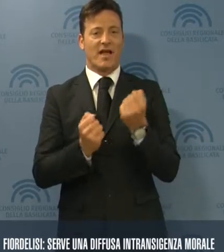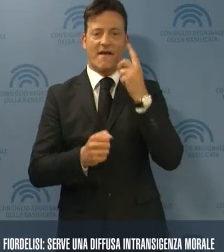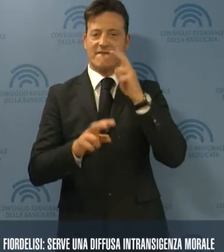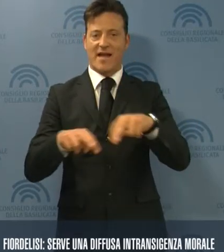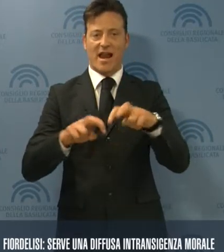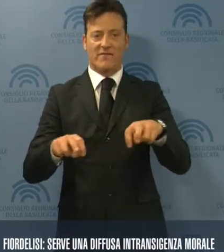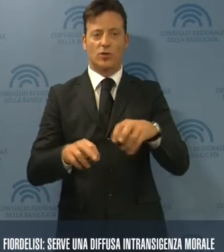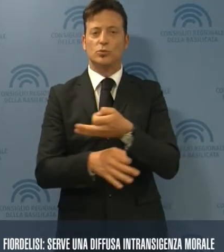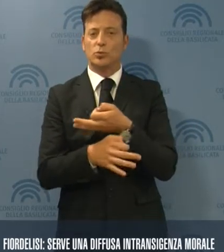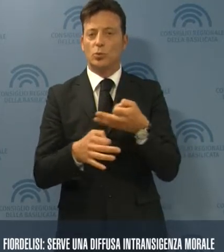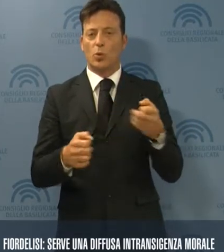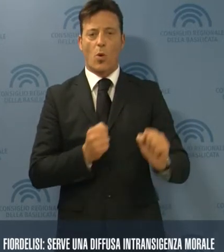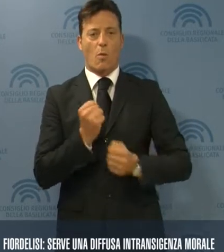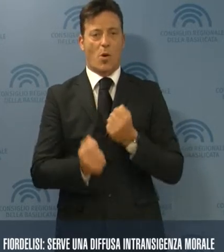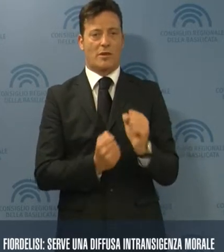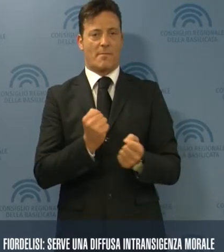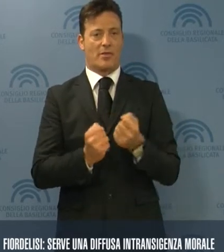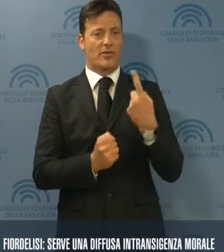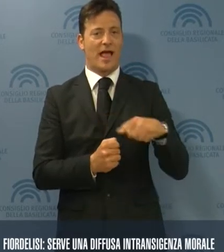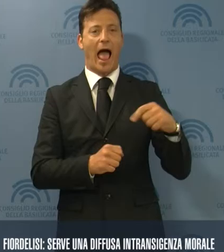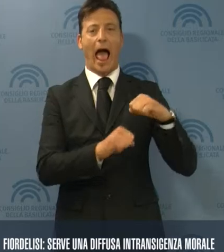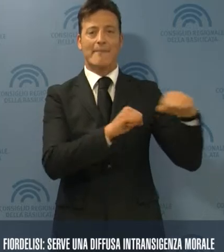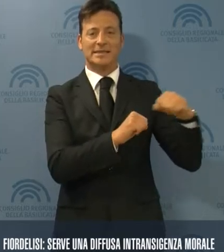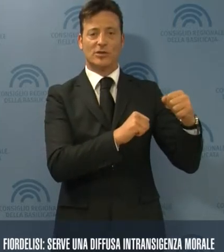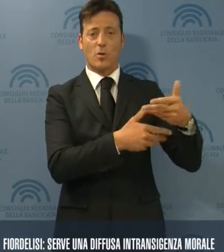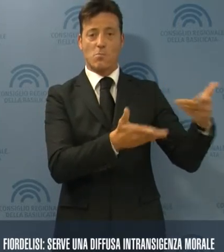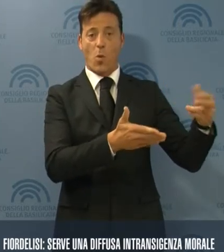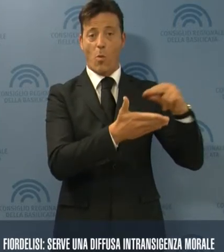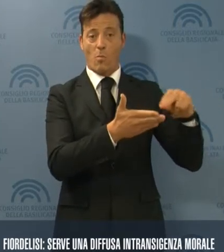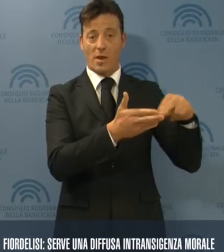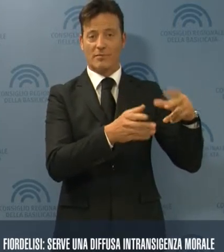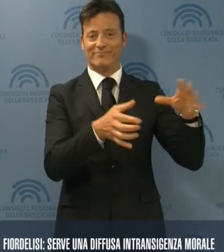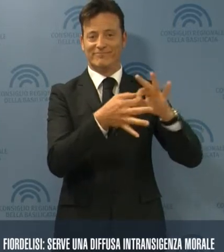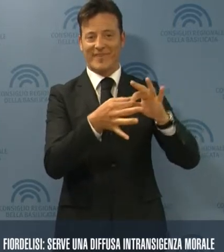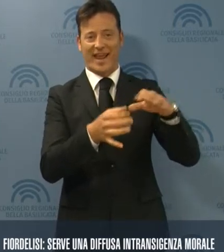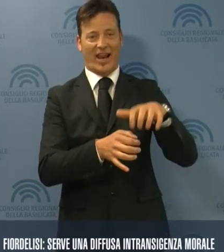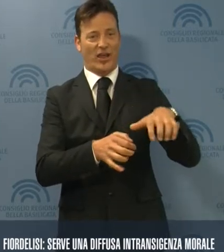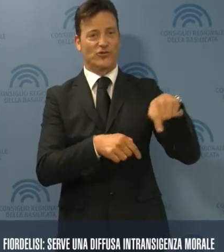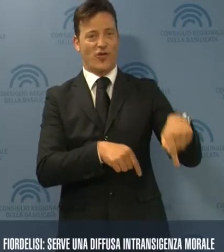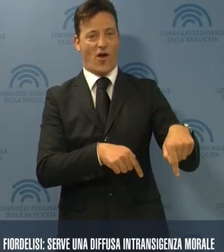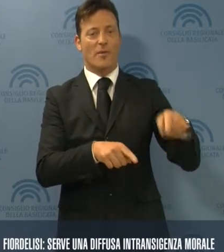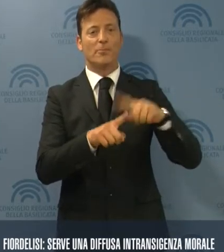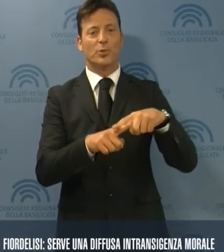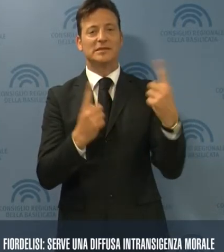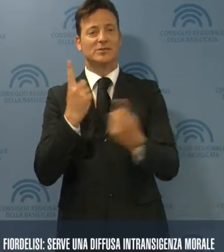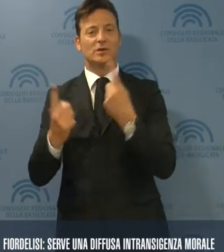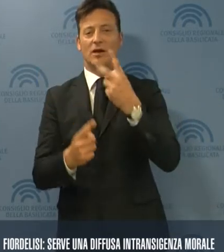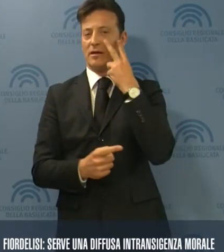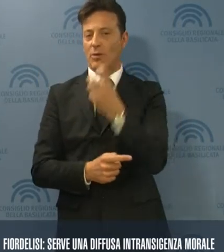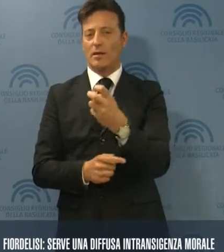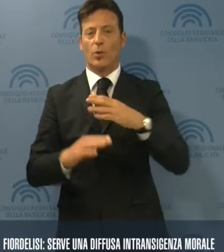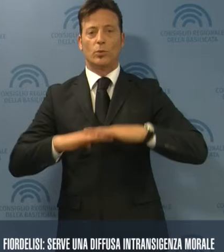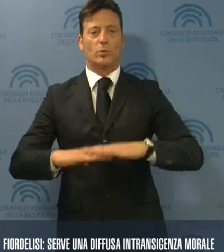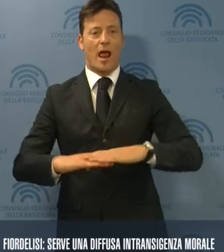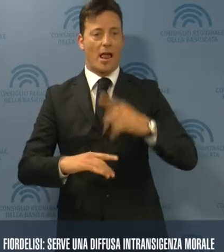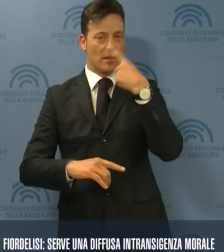verifica del corretto comportamento delle amministrazioni pubbliche di pertinenza regionale, oltre alle questioni inerenti alla